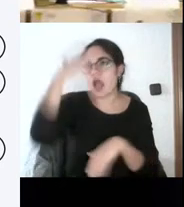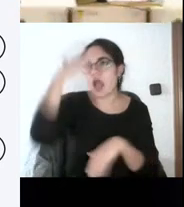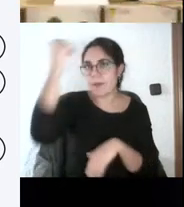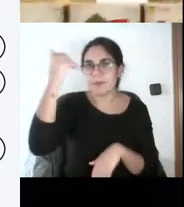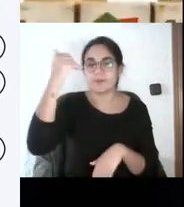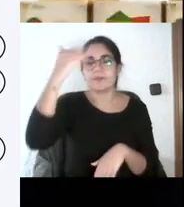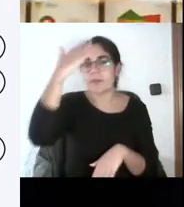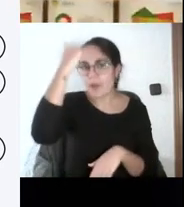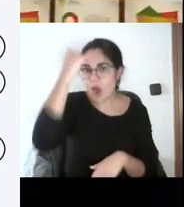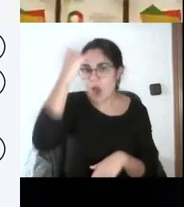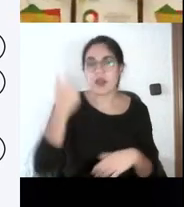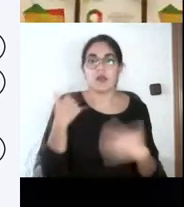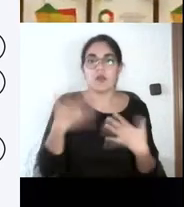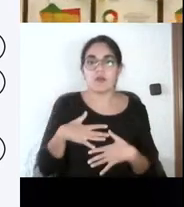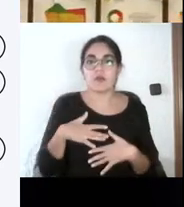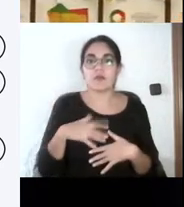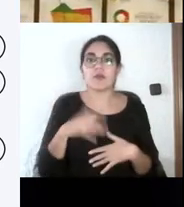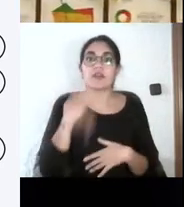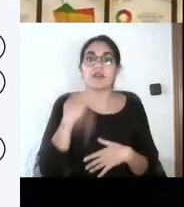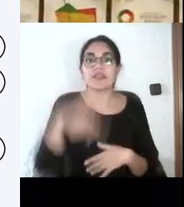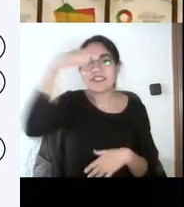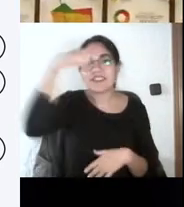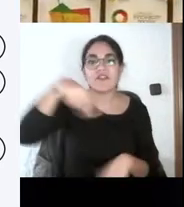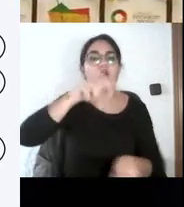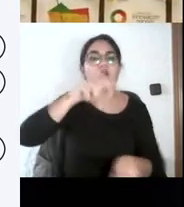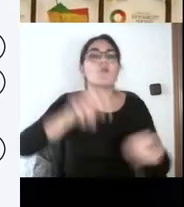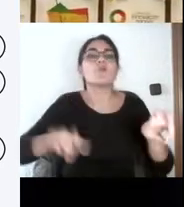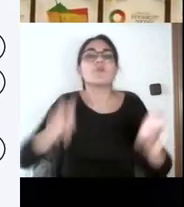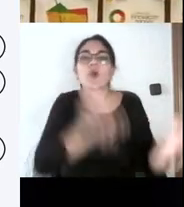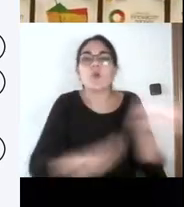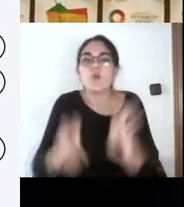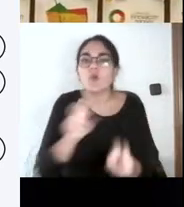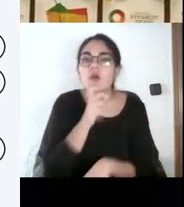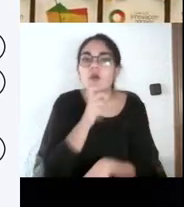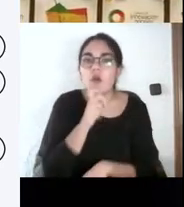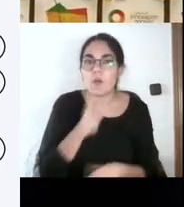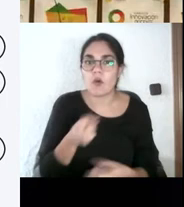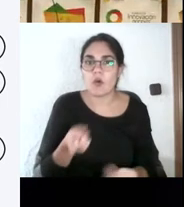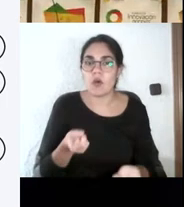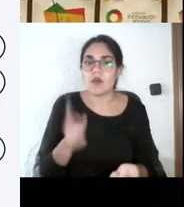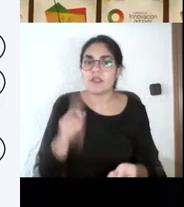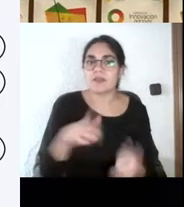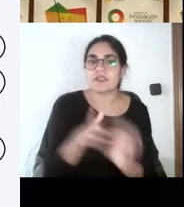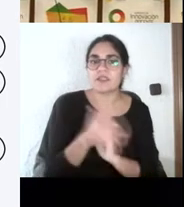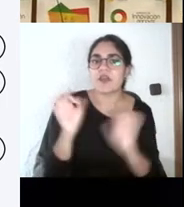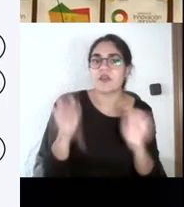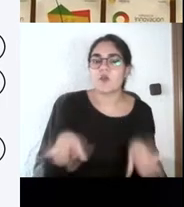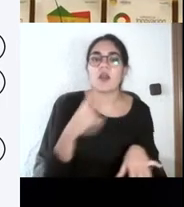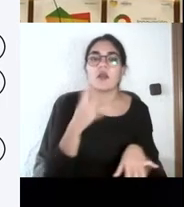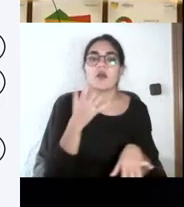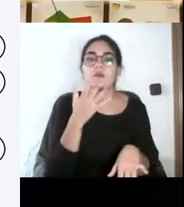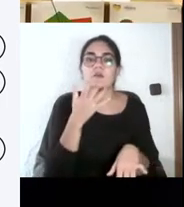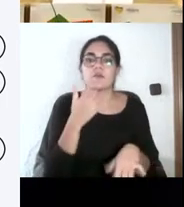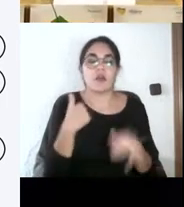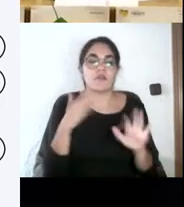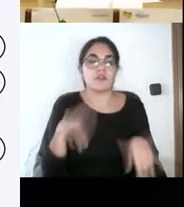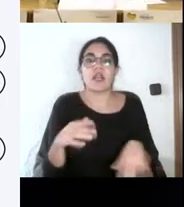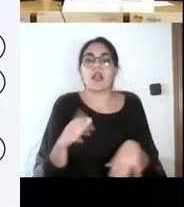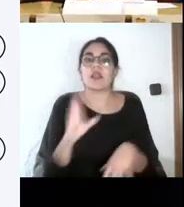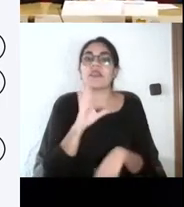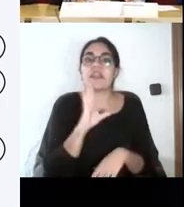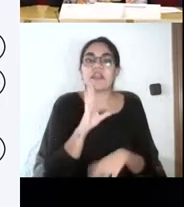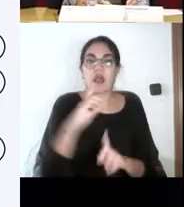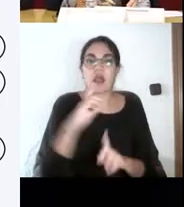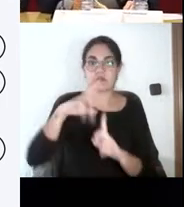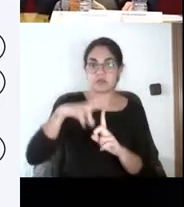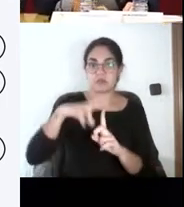saber dónde buscarlos. De hecho, yo cuando a mis alumnos le pongo una cita, le pongo una referencia, siempre digo, yo tampoco me lo sé. Tampoco me lo